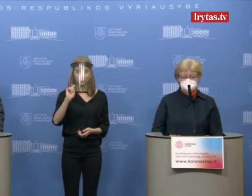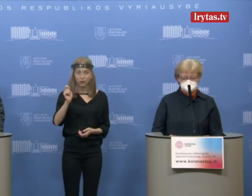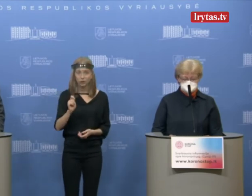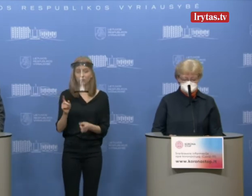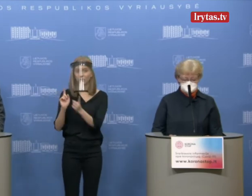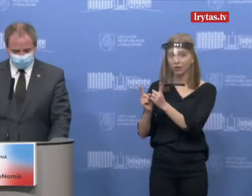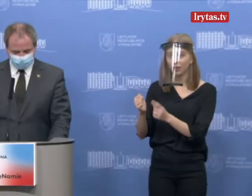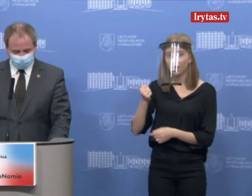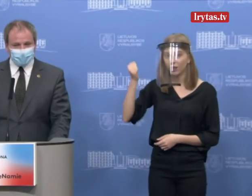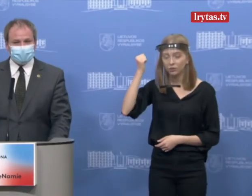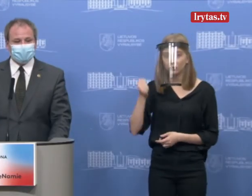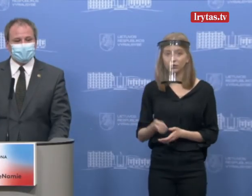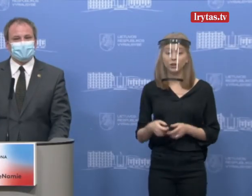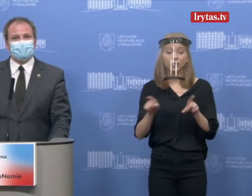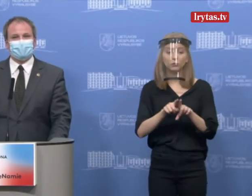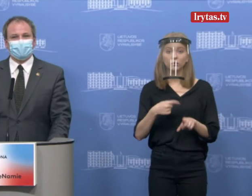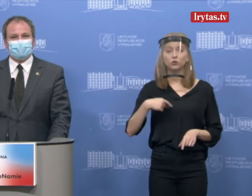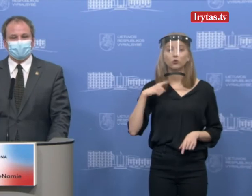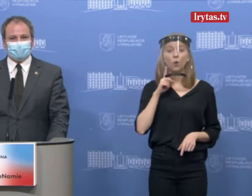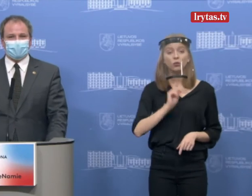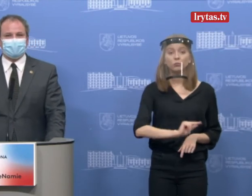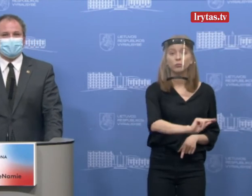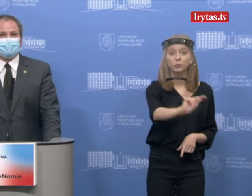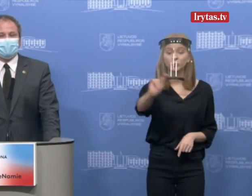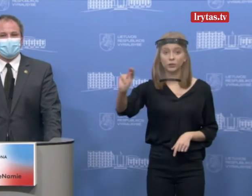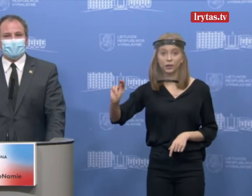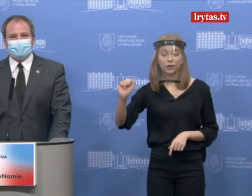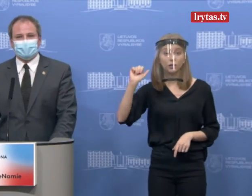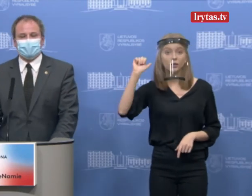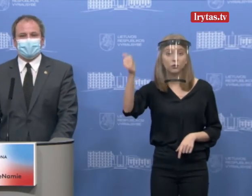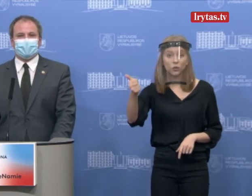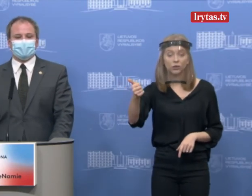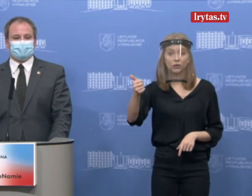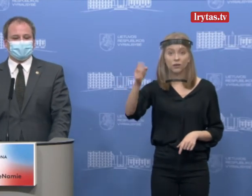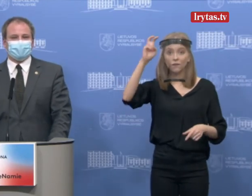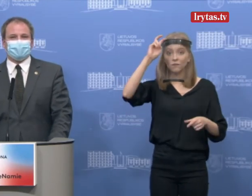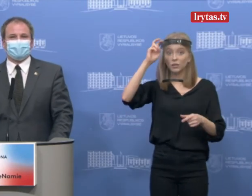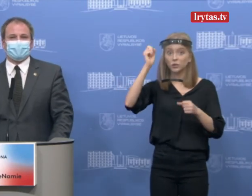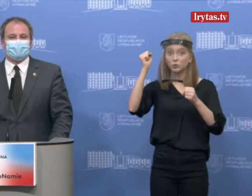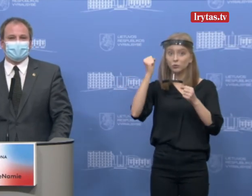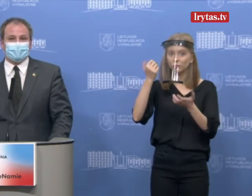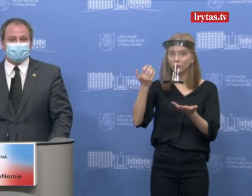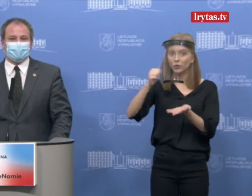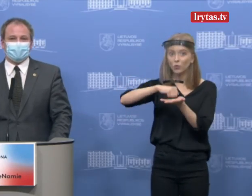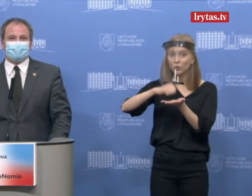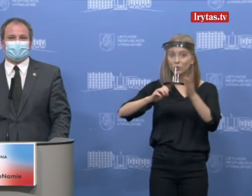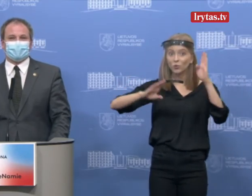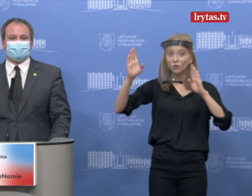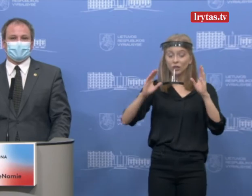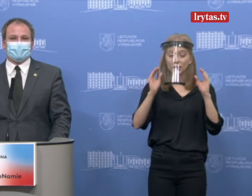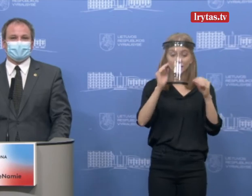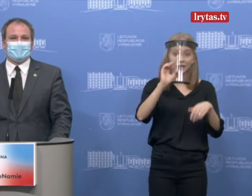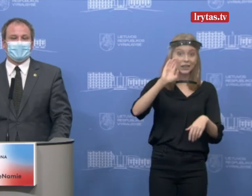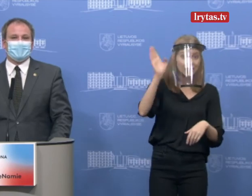vertėjai. Ir taip pat noriu anonsuoti, kad nuo rytojaus keičiasi šiek tiek spaudos konferencijų, rytinius spaudos